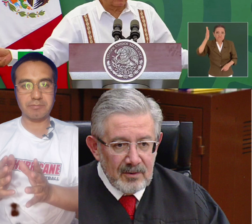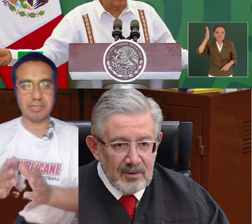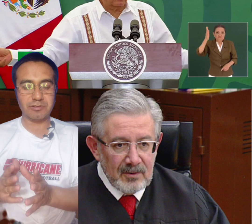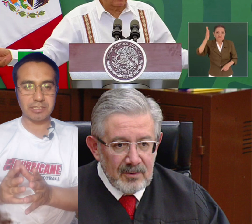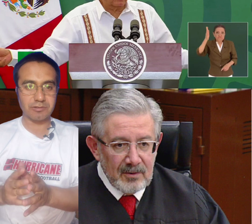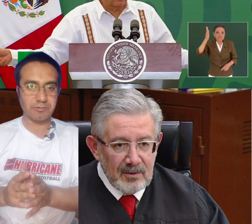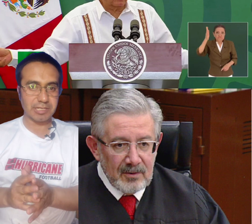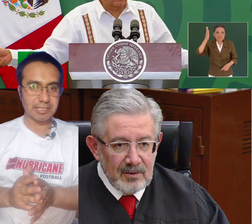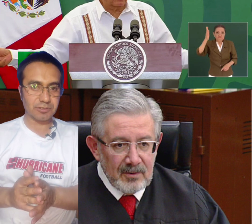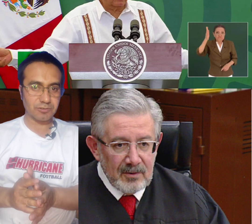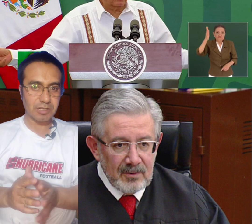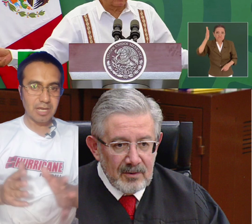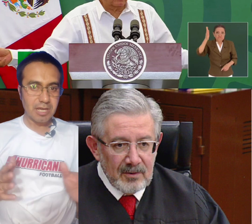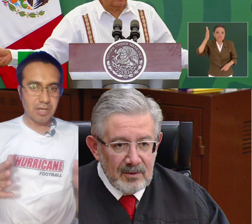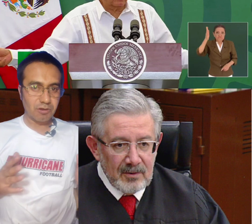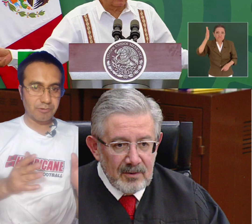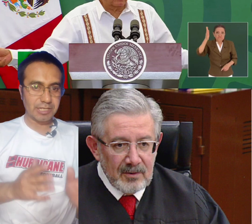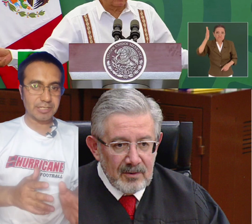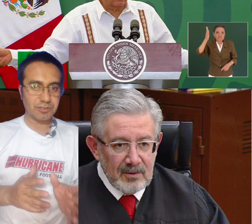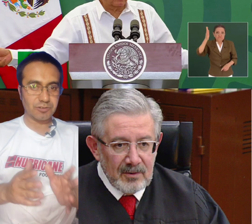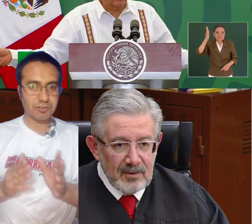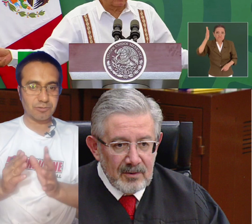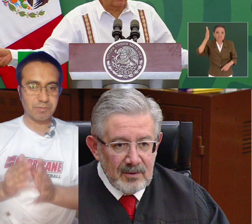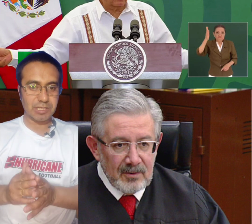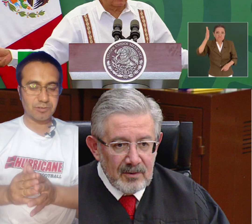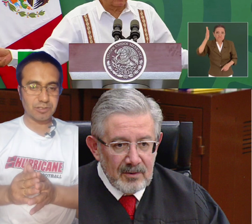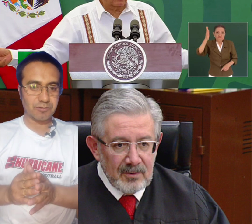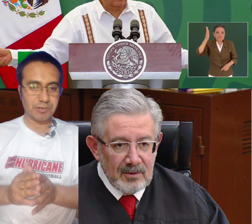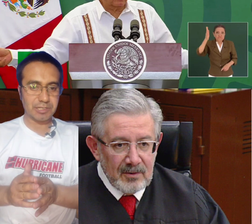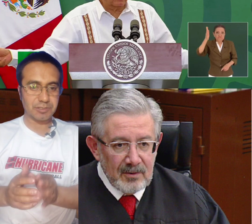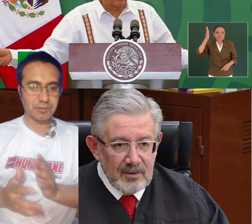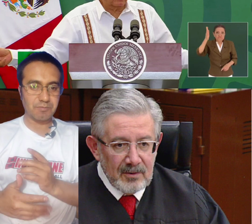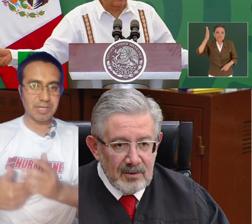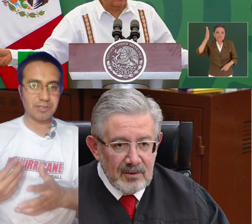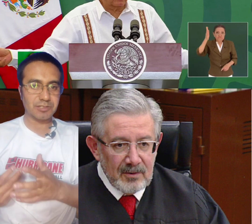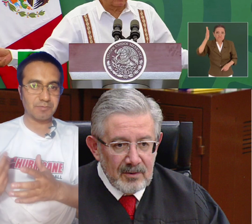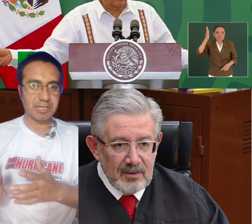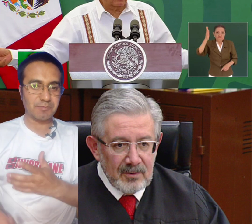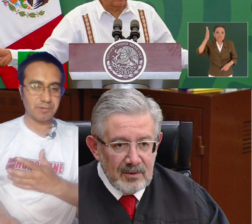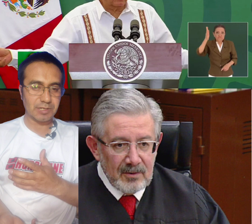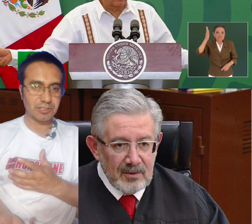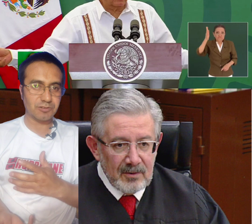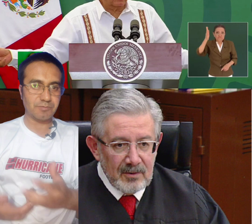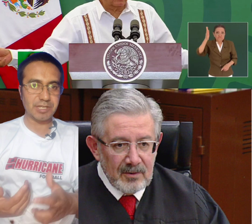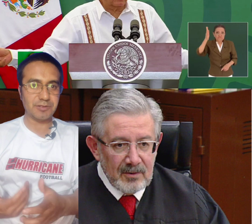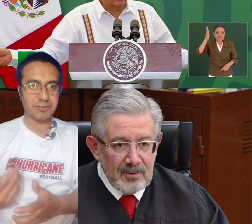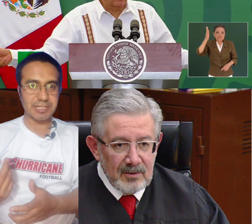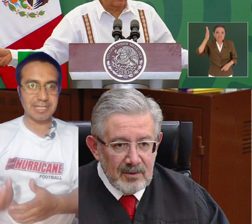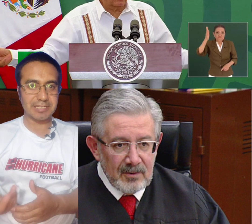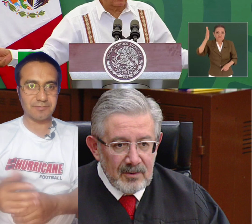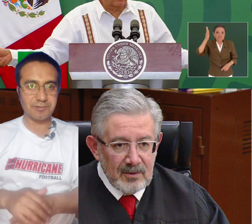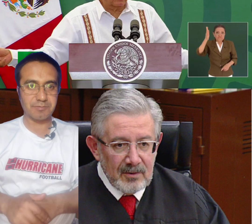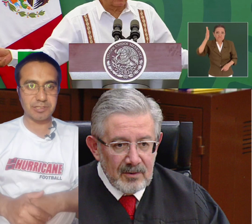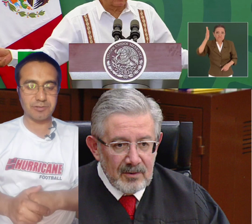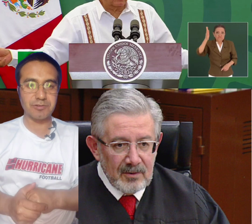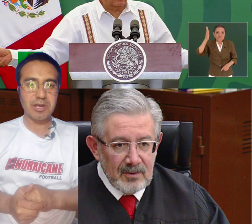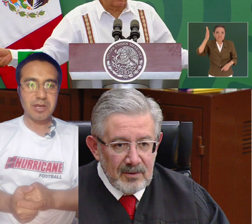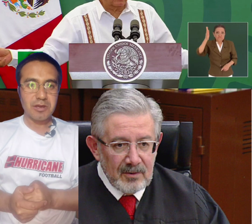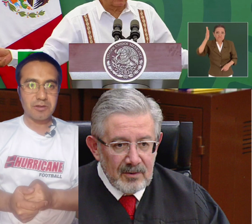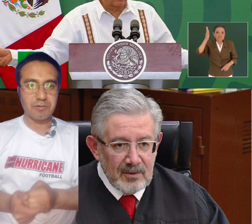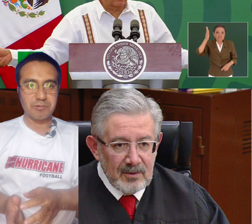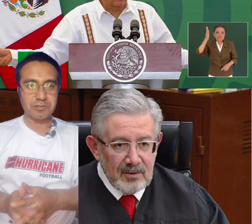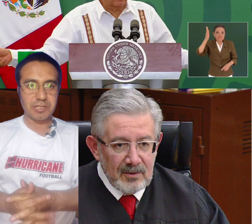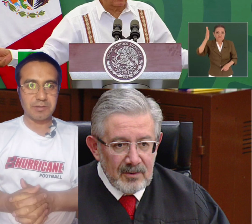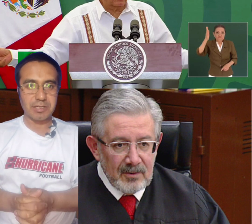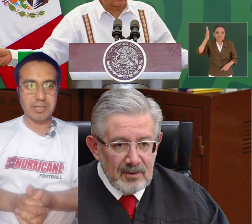ya que los medios de comunicación comunicación no son medios de comunicación, medios de manipulación, medios de desinformación